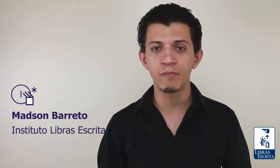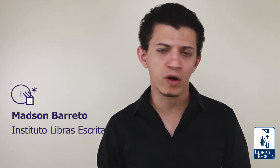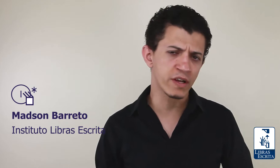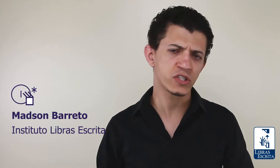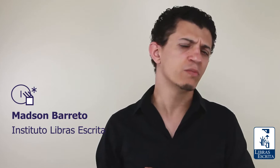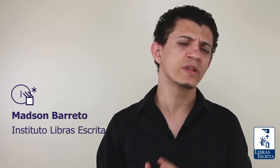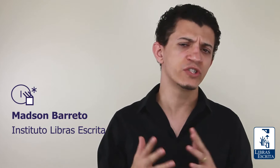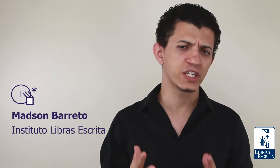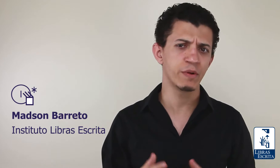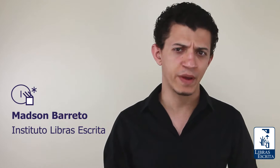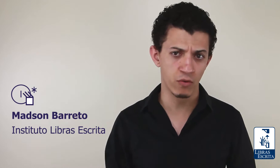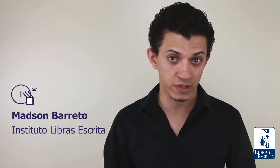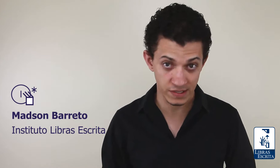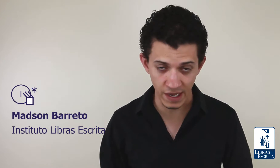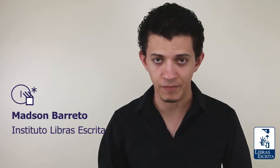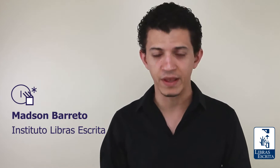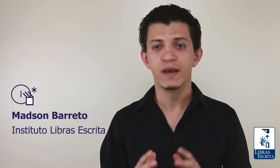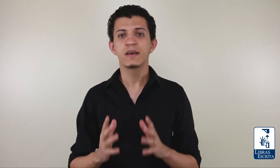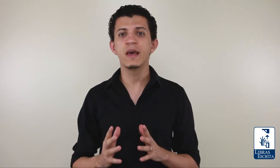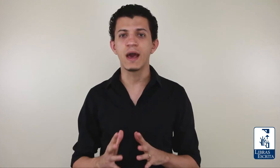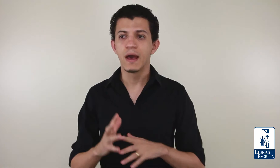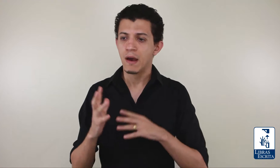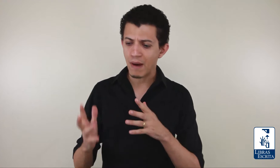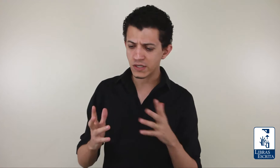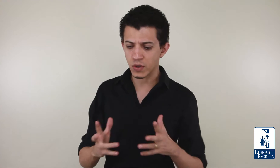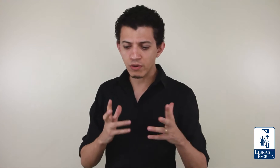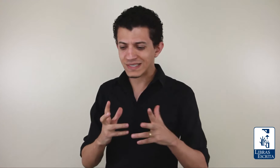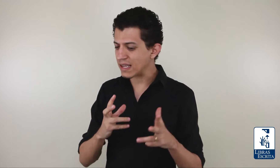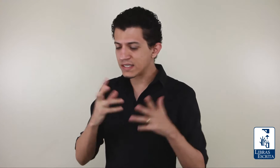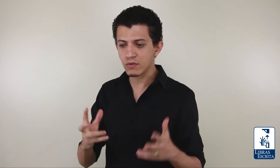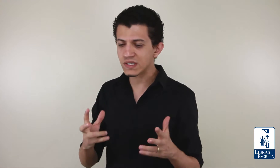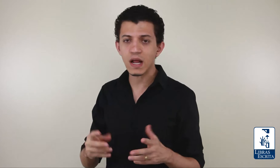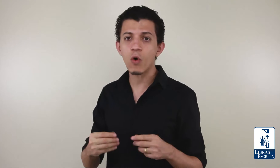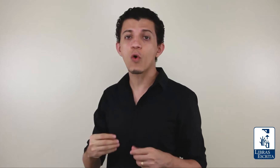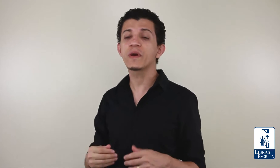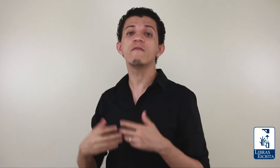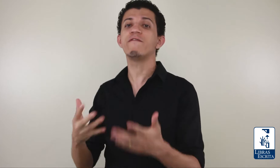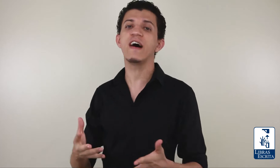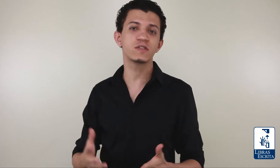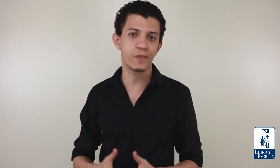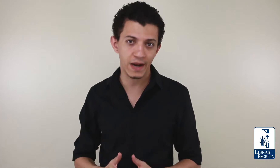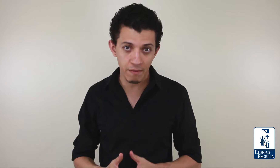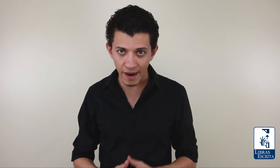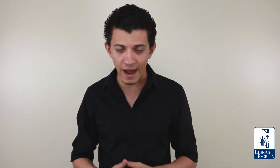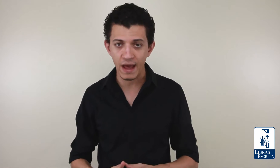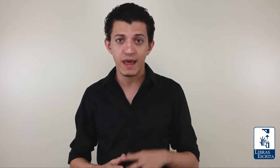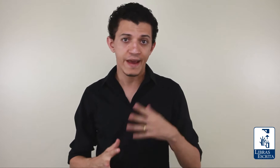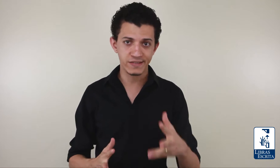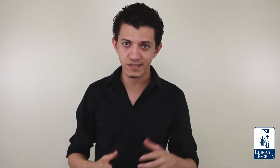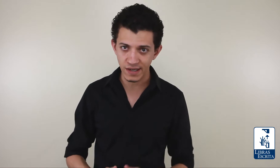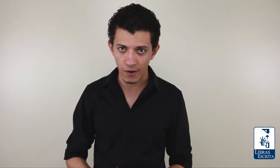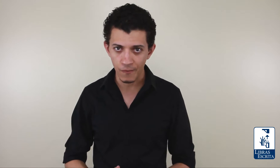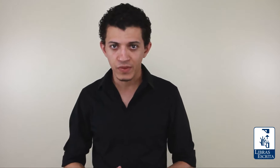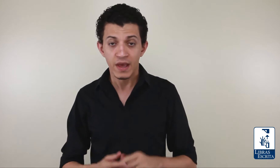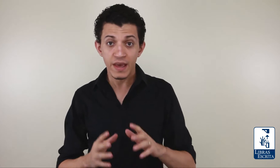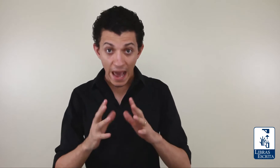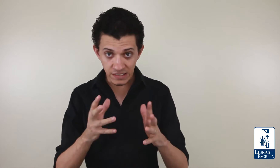importante e muita gente me pergunta sempre, que é Madson, eu esqueci um sinal. Como que eu faço para lembrar esse sinal? E essa